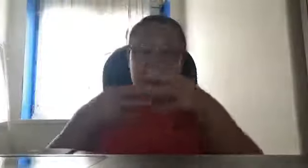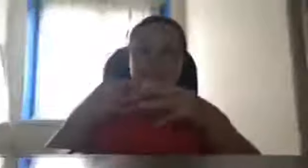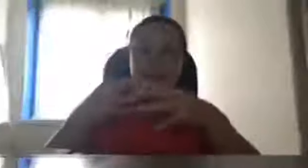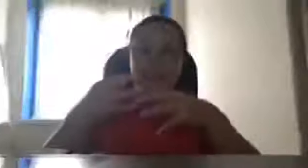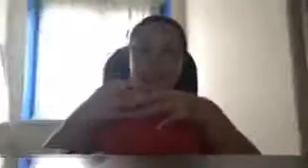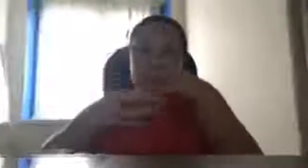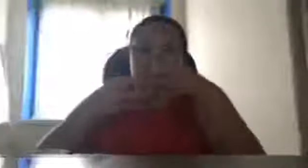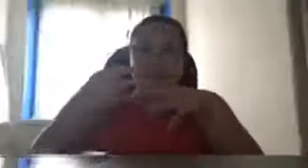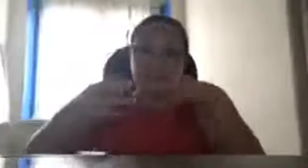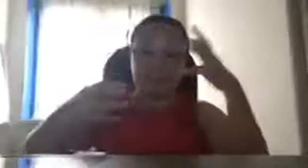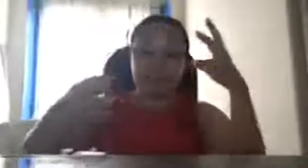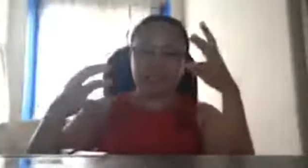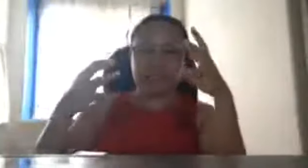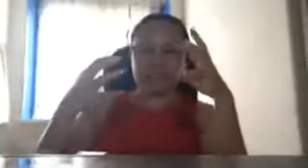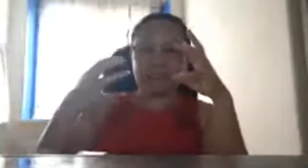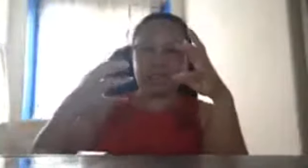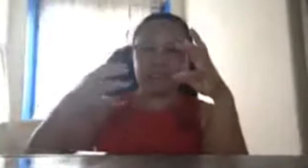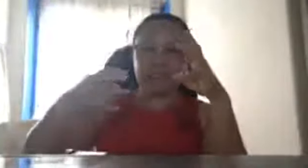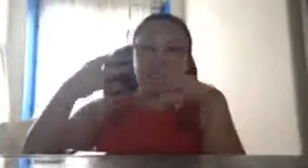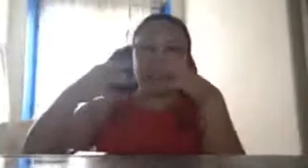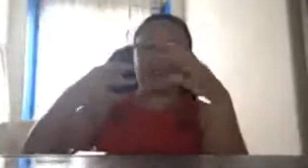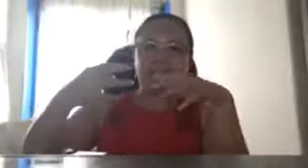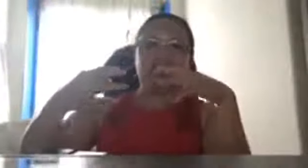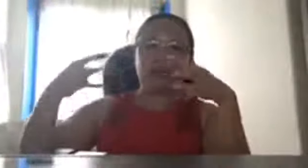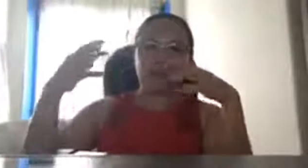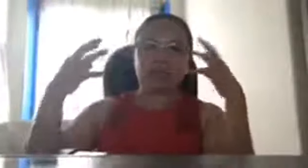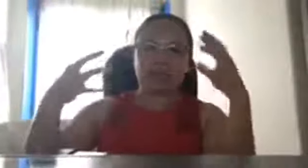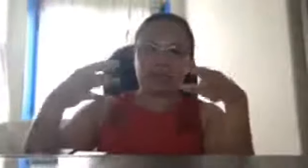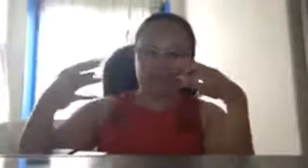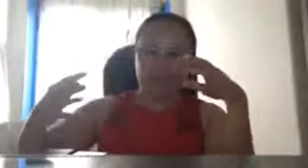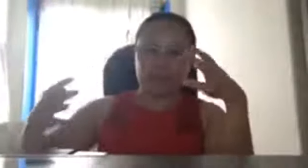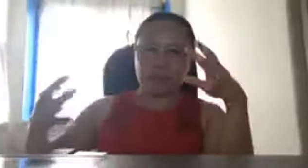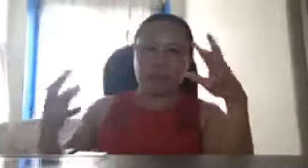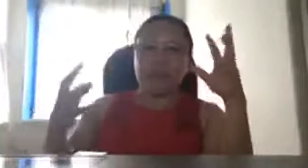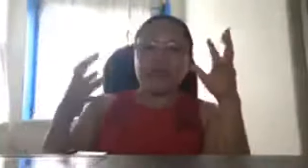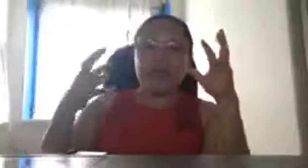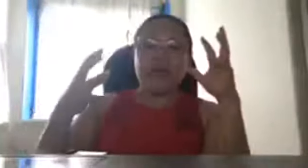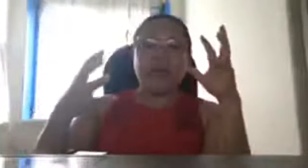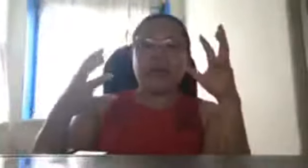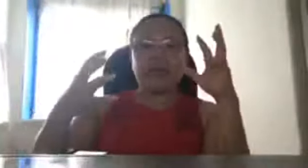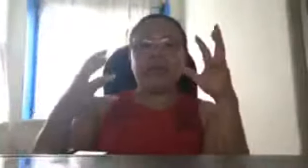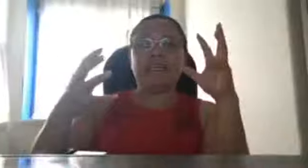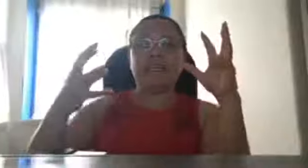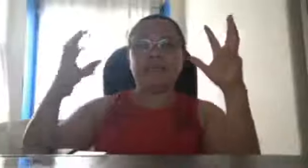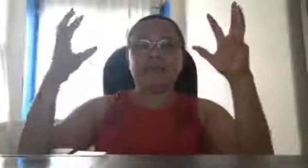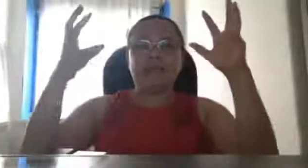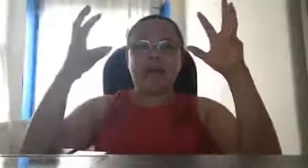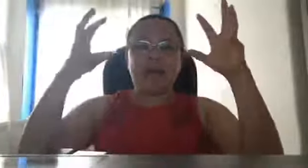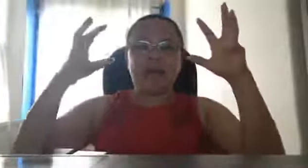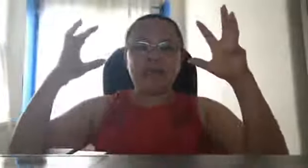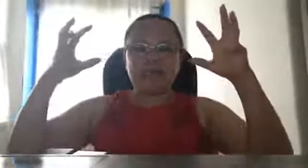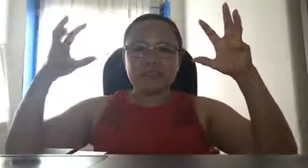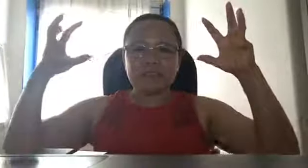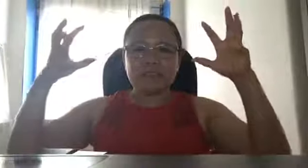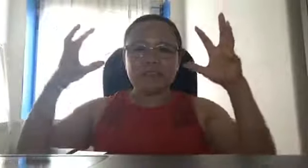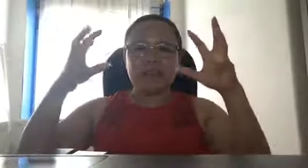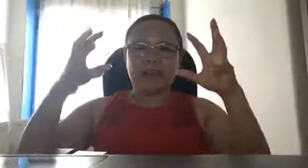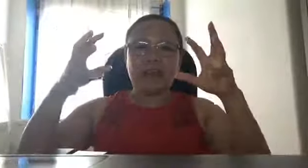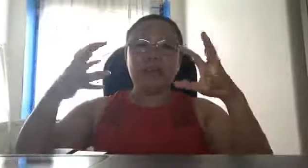yan ang ibig sabihin ng China na ginagago talaga tayo dahil ang China ay